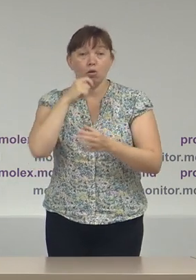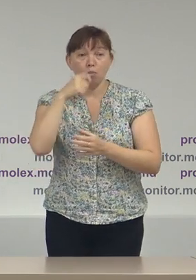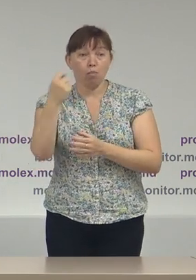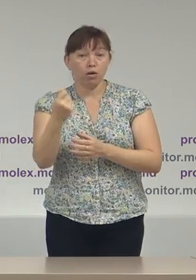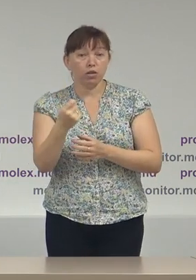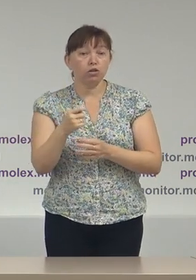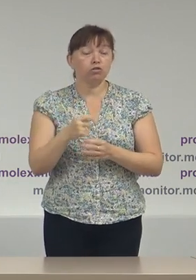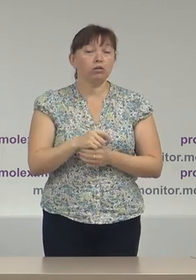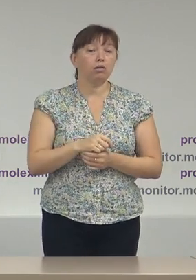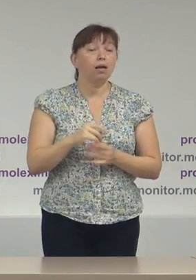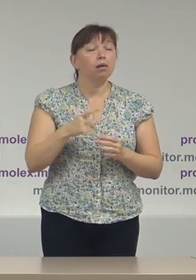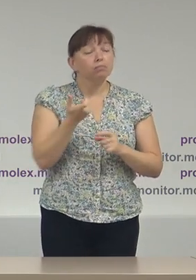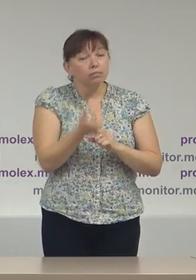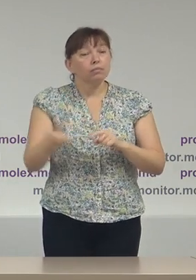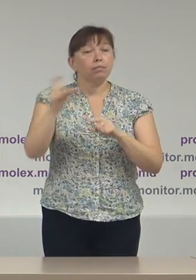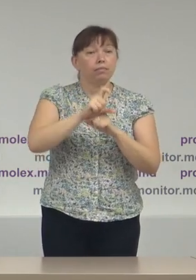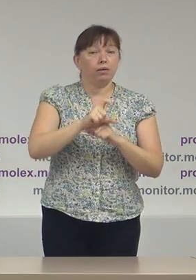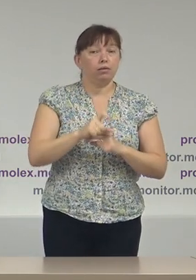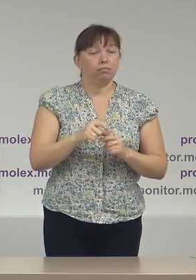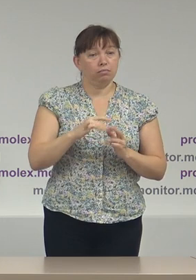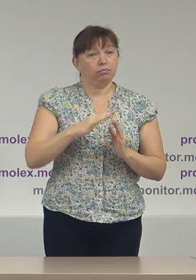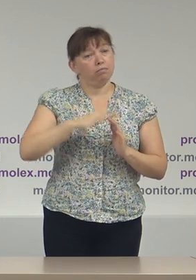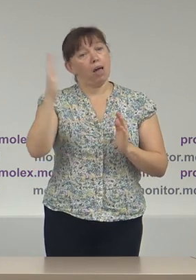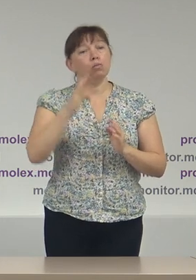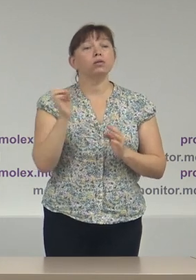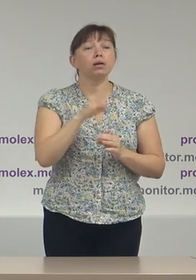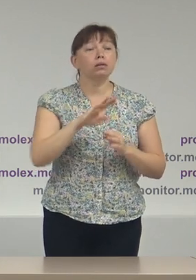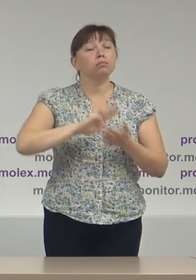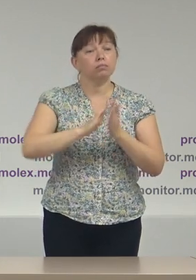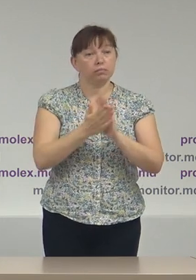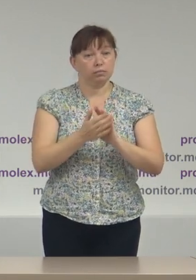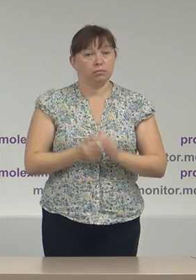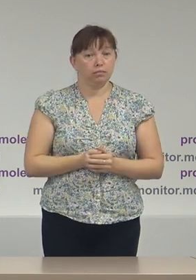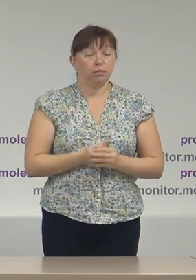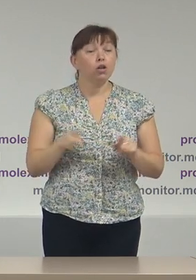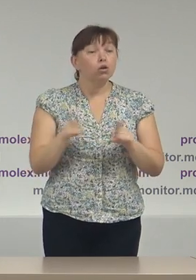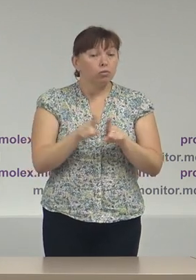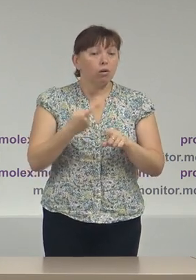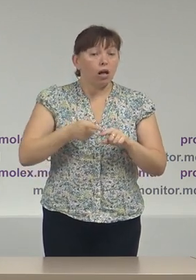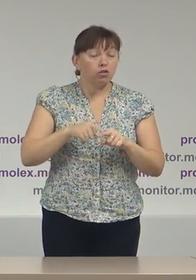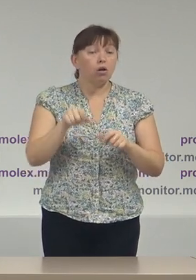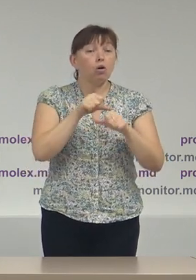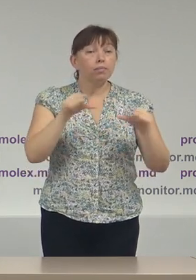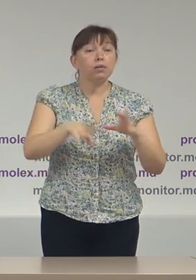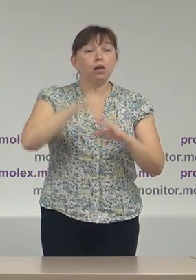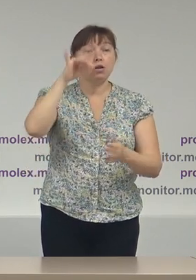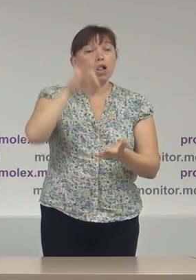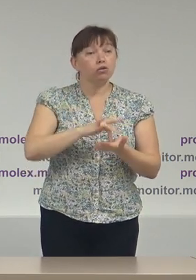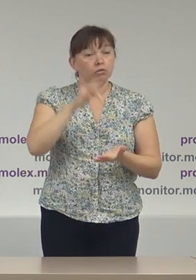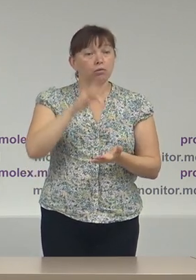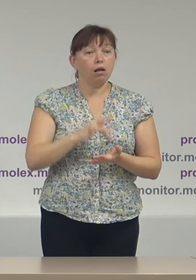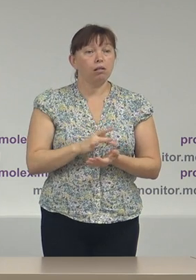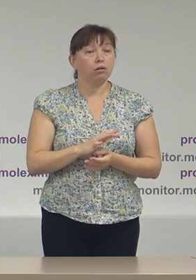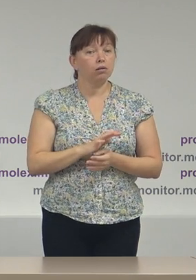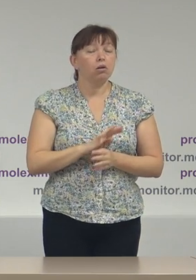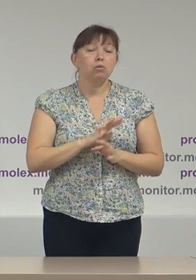peste plafonul de 12 salarii medii pe economie. Cu toate acestea, Comisia Electorală Centrală nu